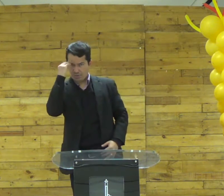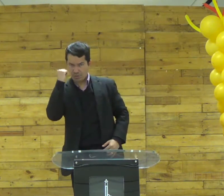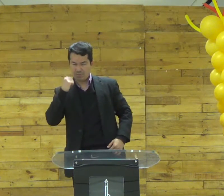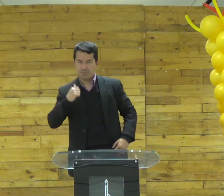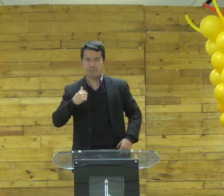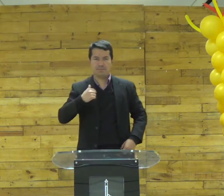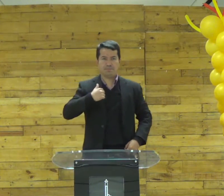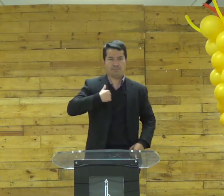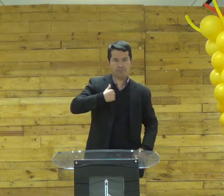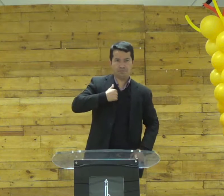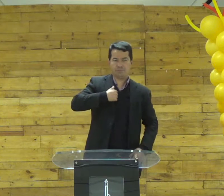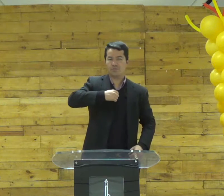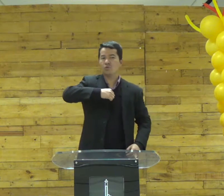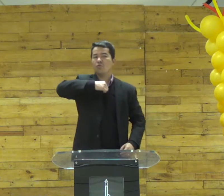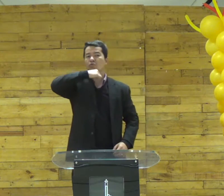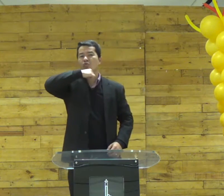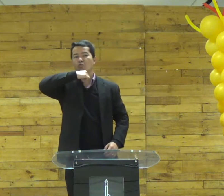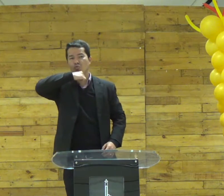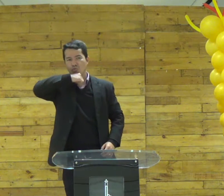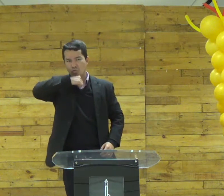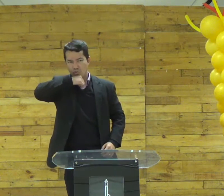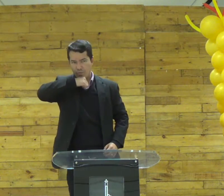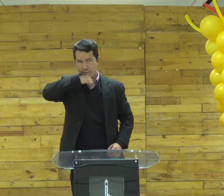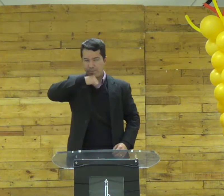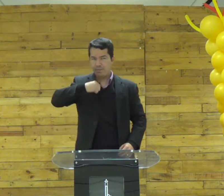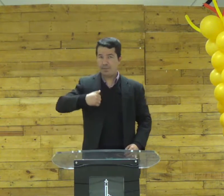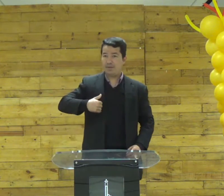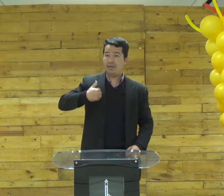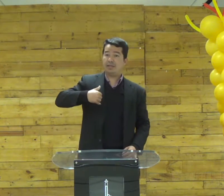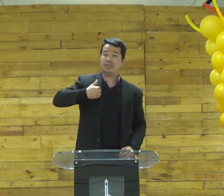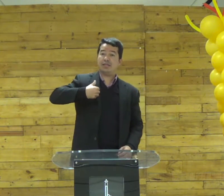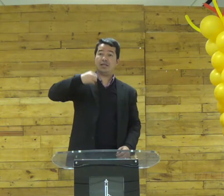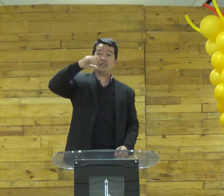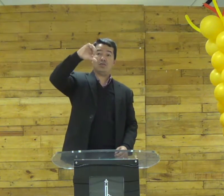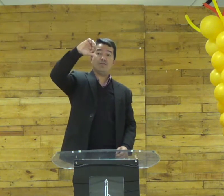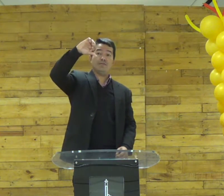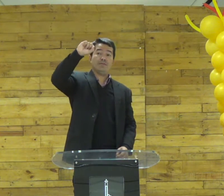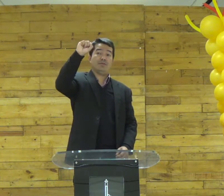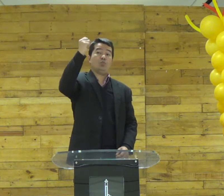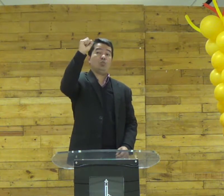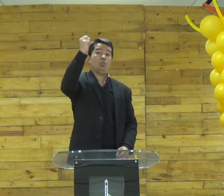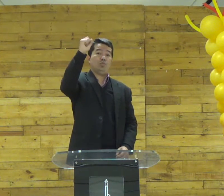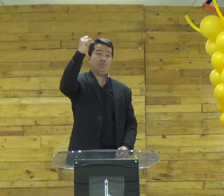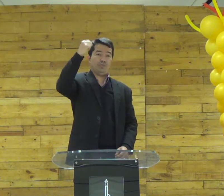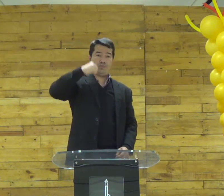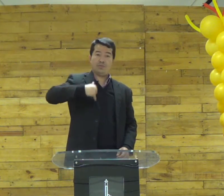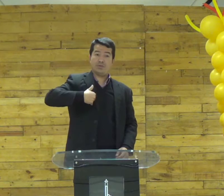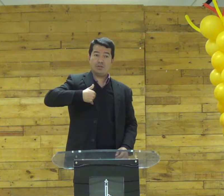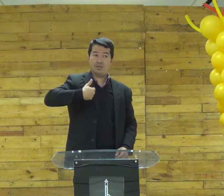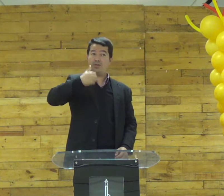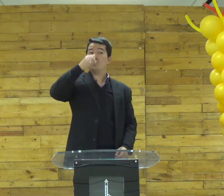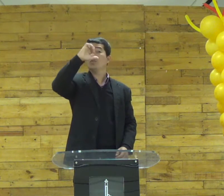não sei se você sabe mas meu avô tem 98 anos